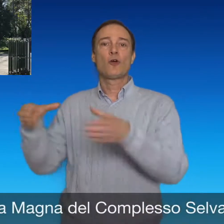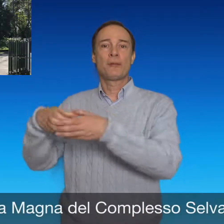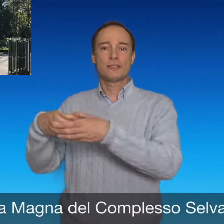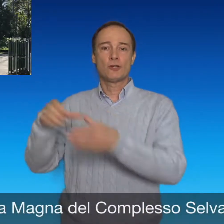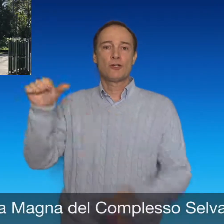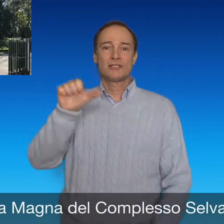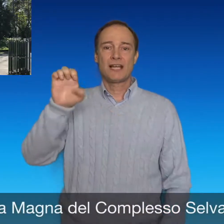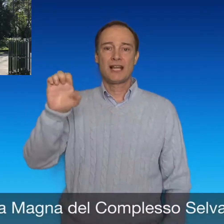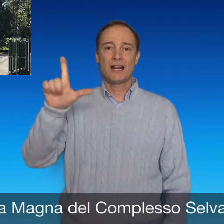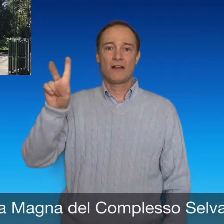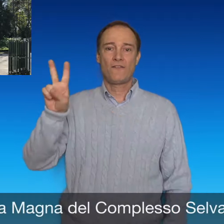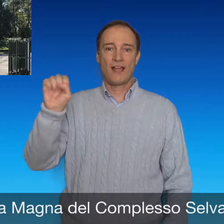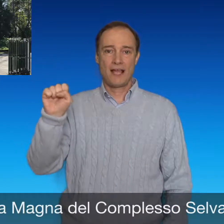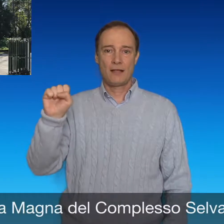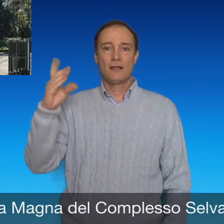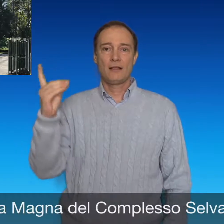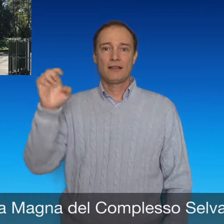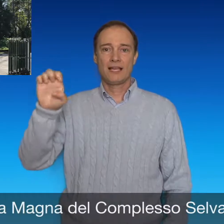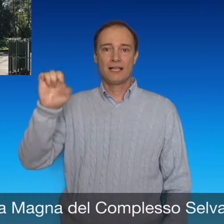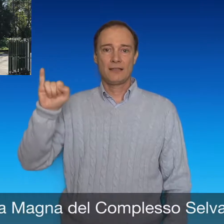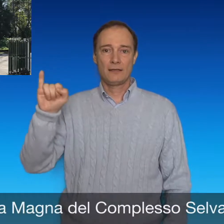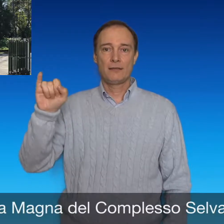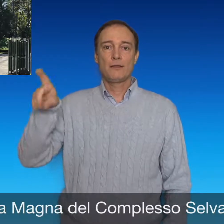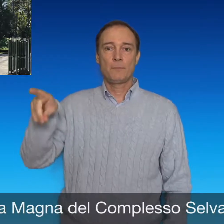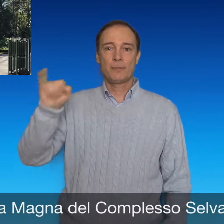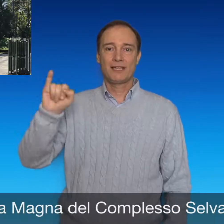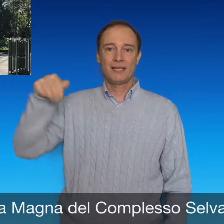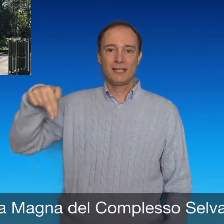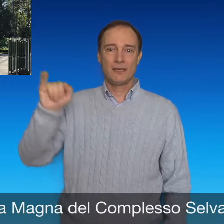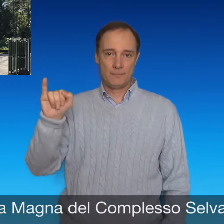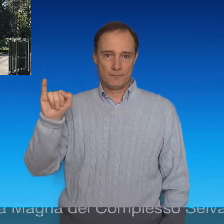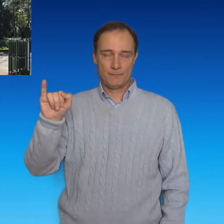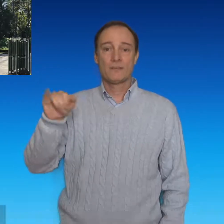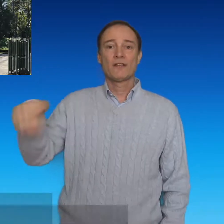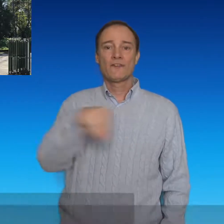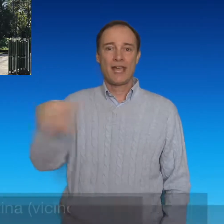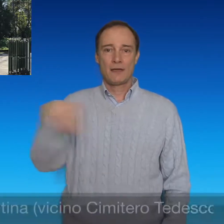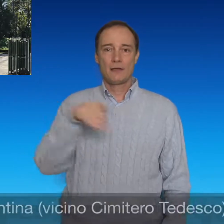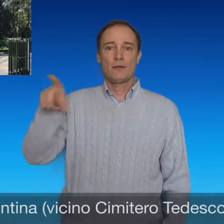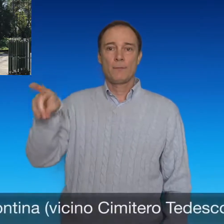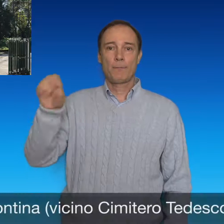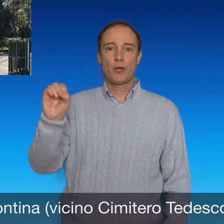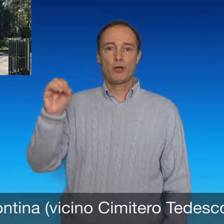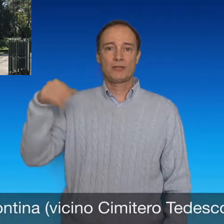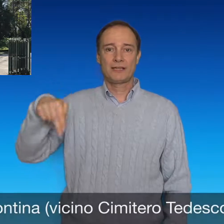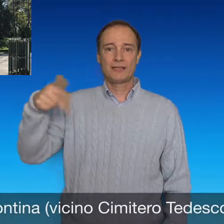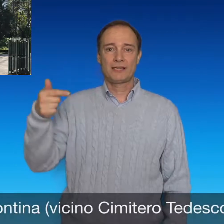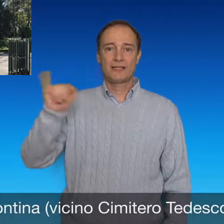cimitero tedesco, ci sarà un importante incontro di presentazione dei servizi rivolto ai cittadini